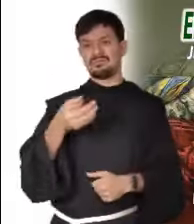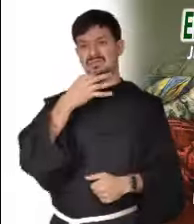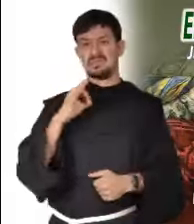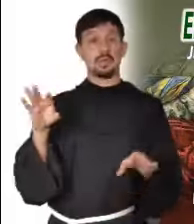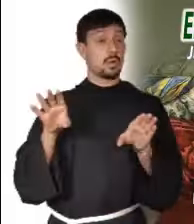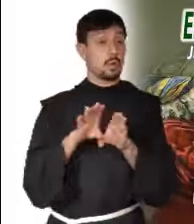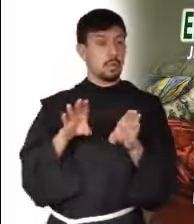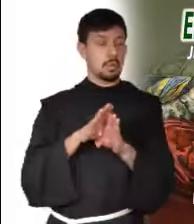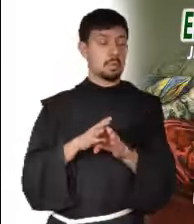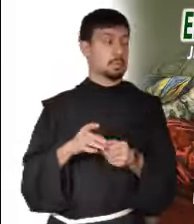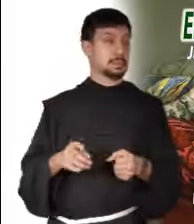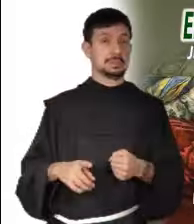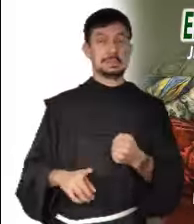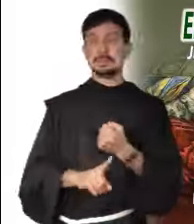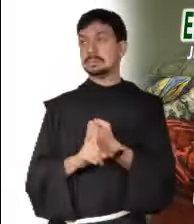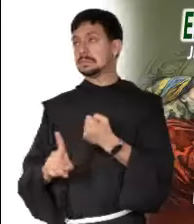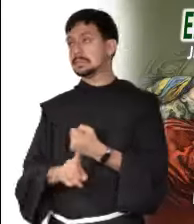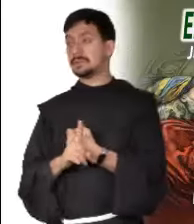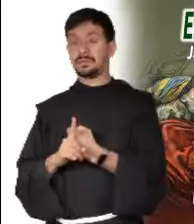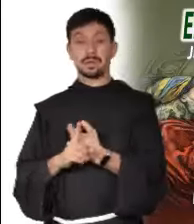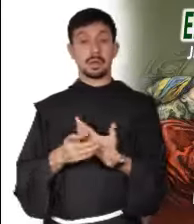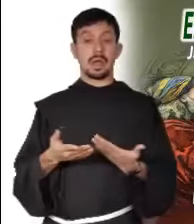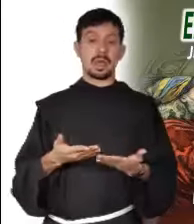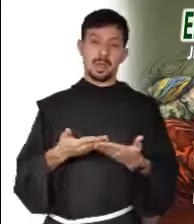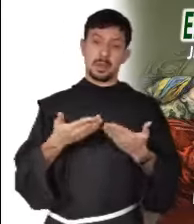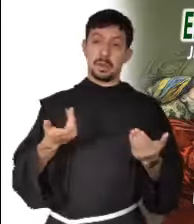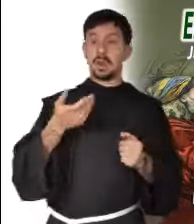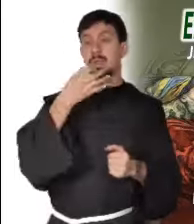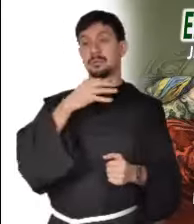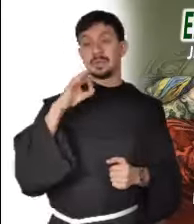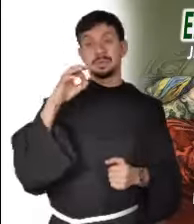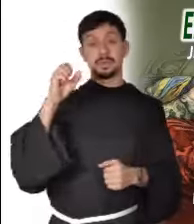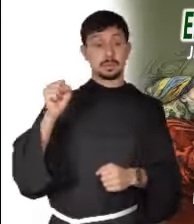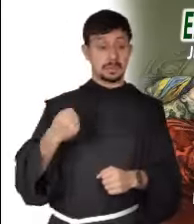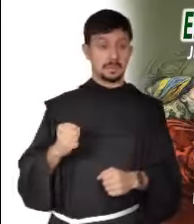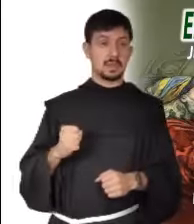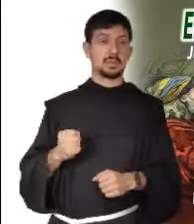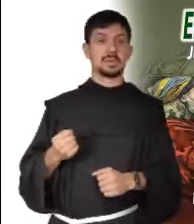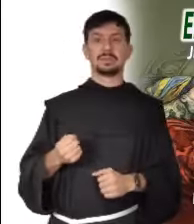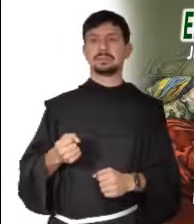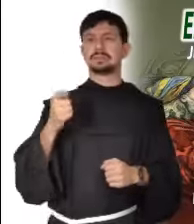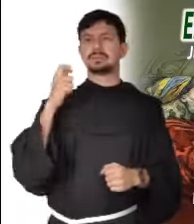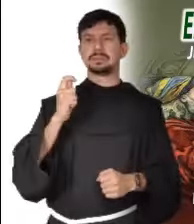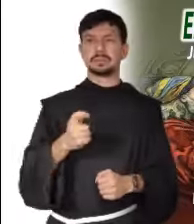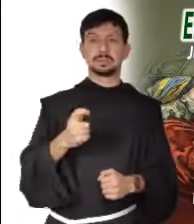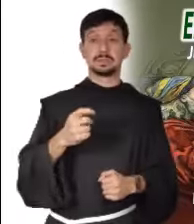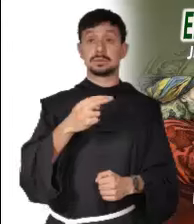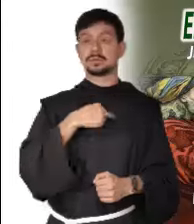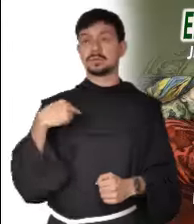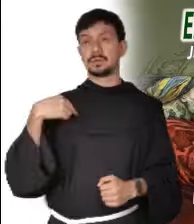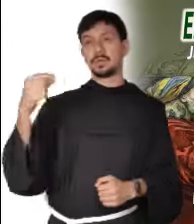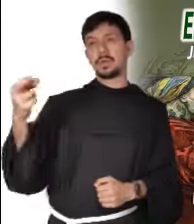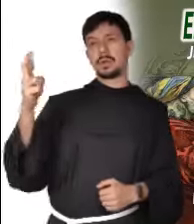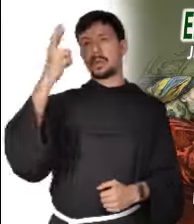para celebraciones y fiestas, sino todo lo contrario. Ciertamente estas celebraciones tendrán sentido si al